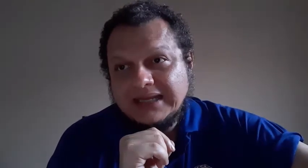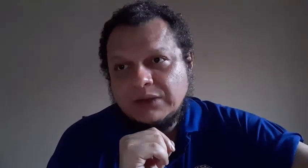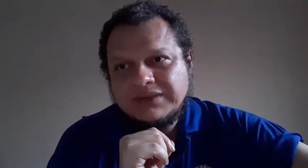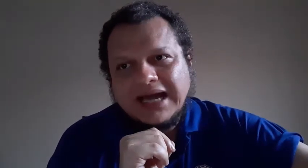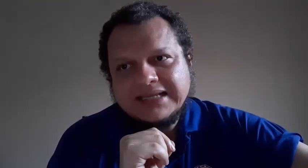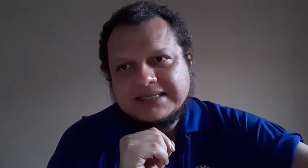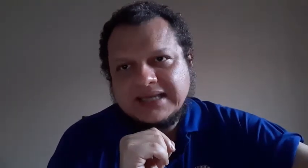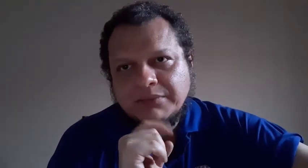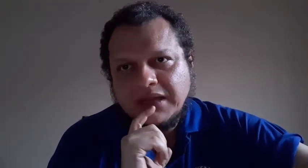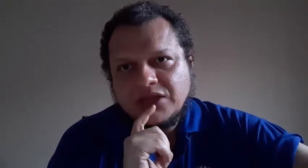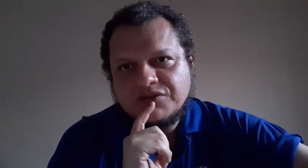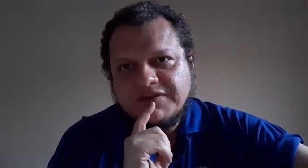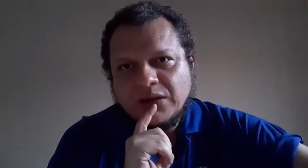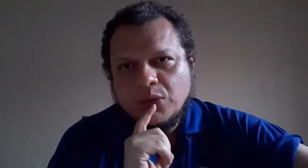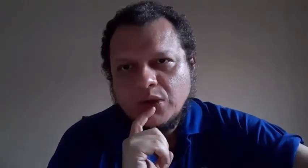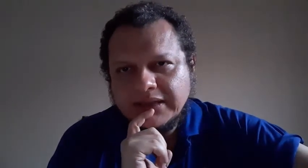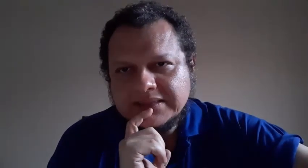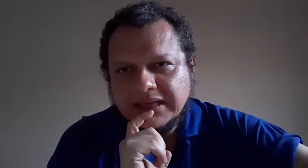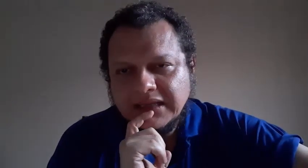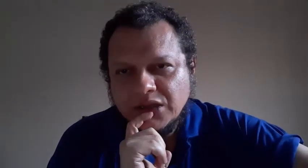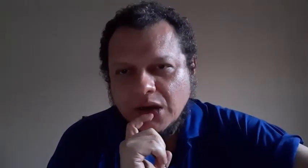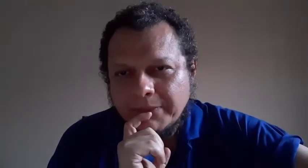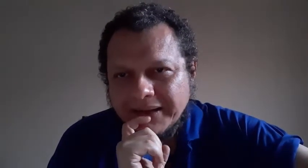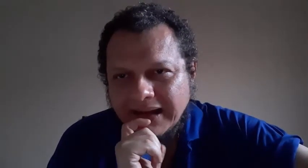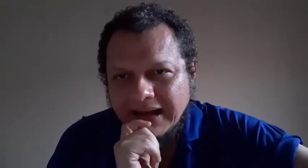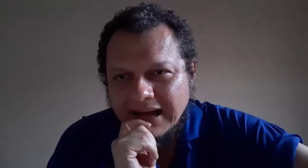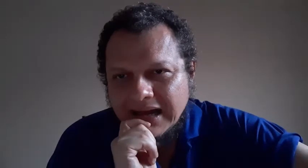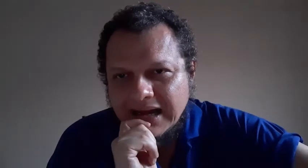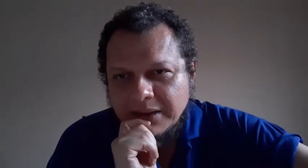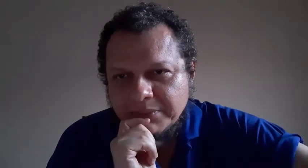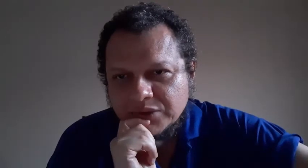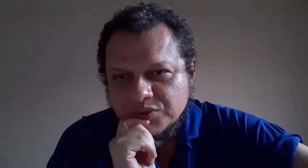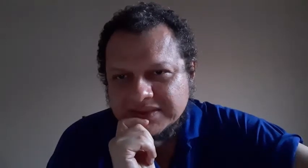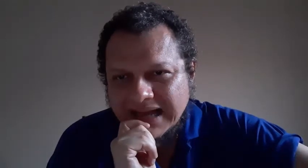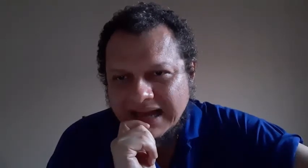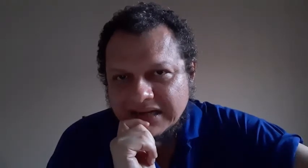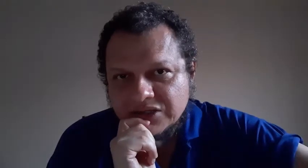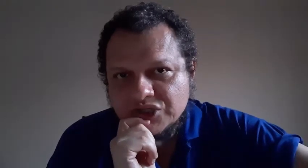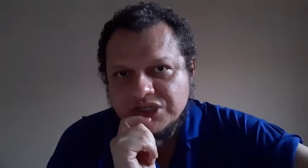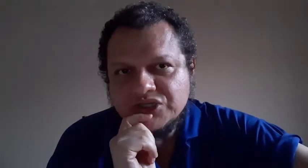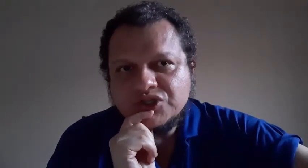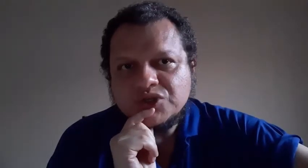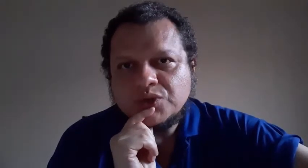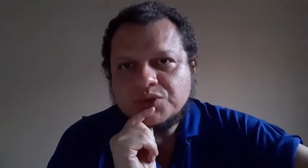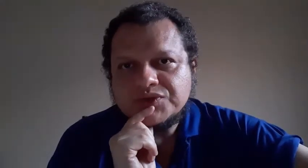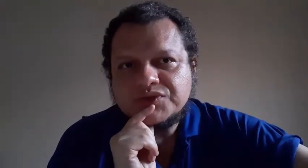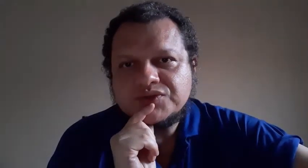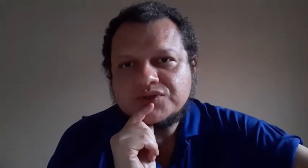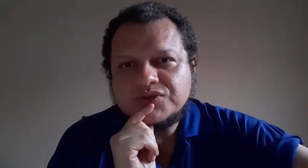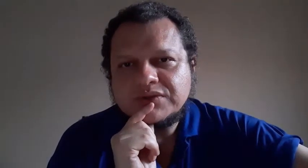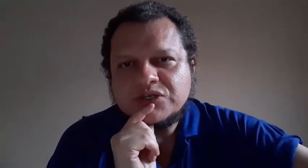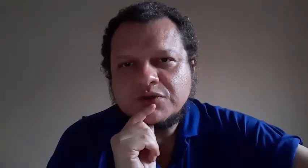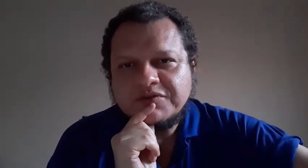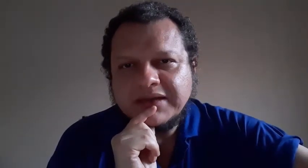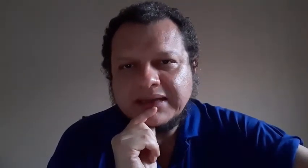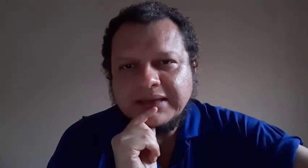não dá, necessariamente, valores aqui, ó, para âmbitos artísticos. Deixa eu ver aqui